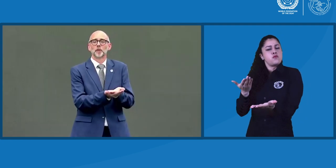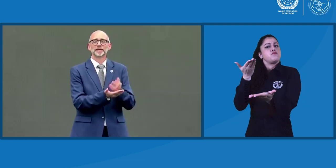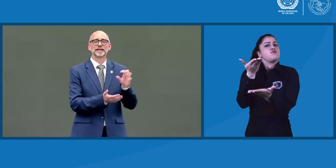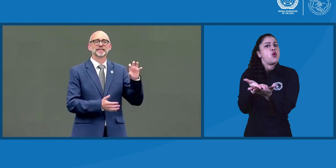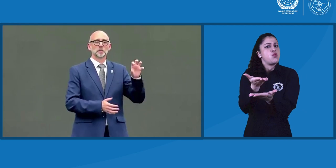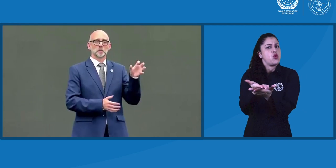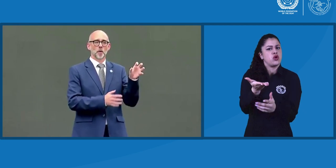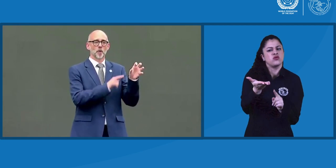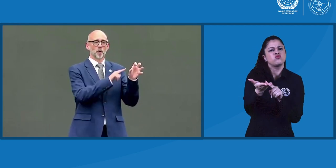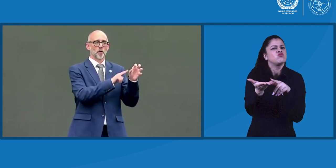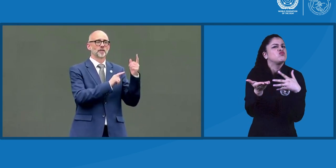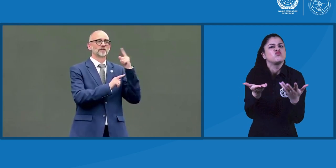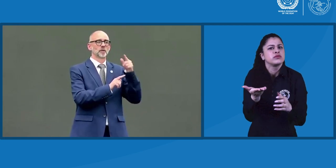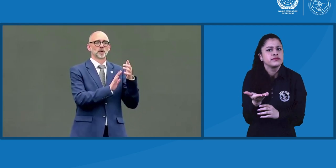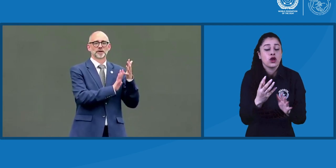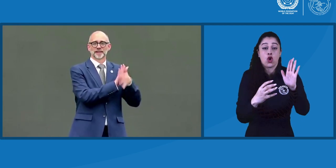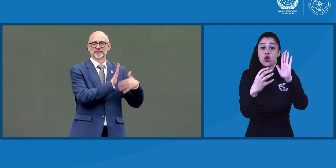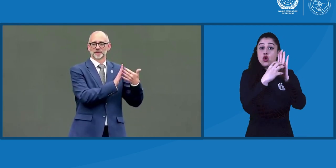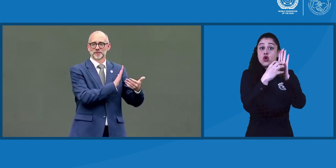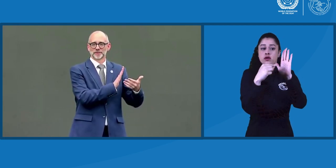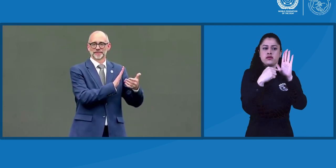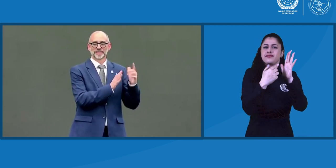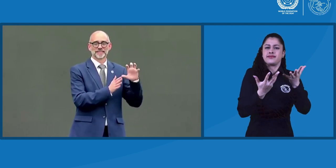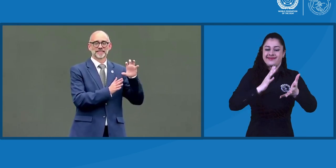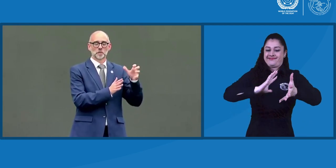logo de la lengua de señas así.